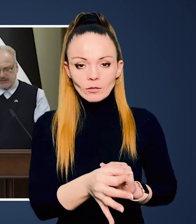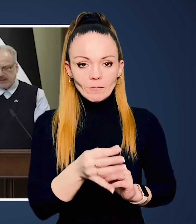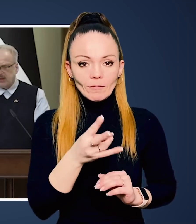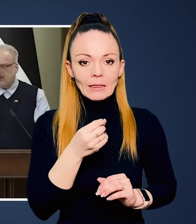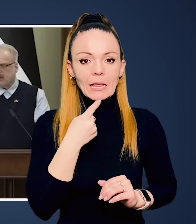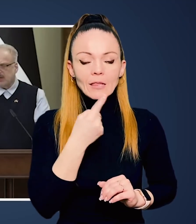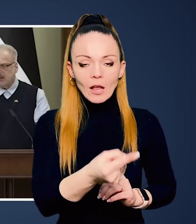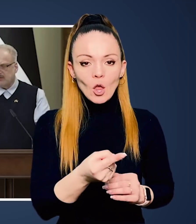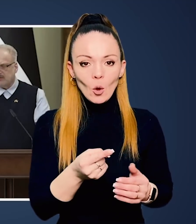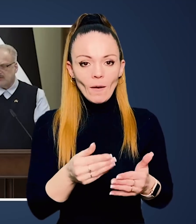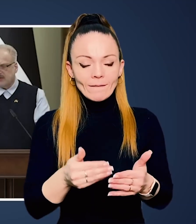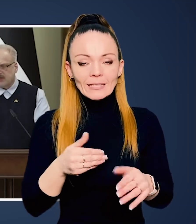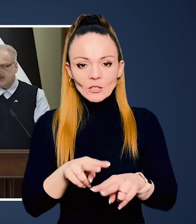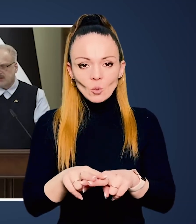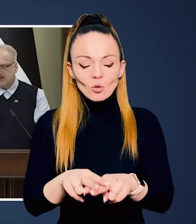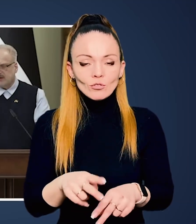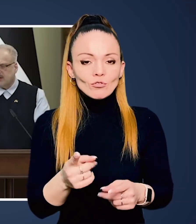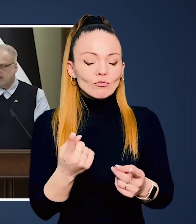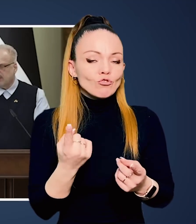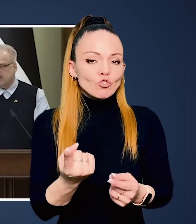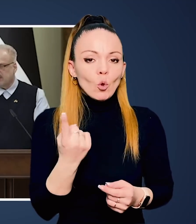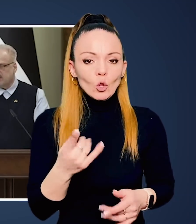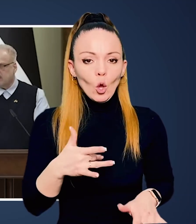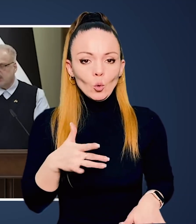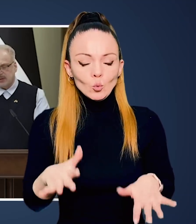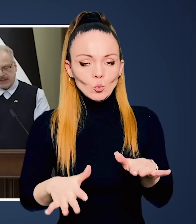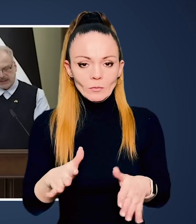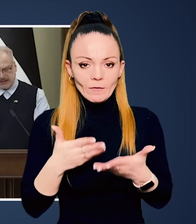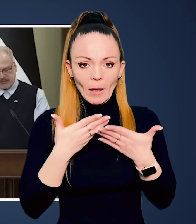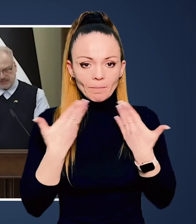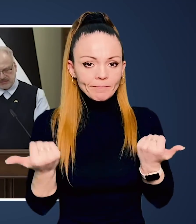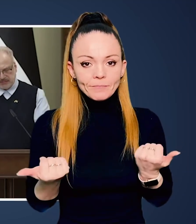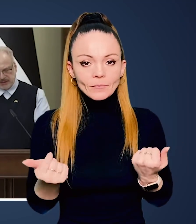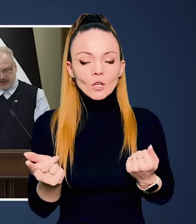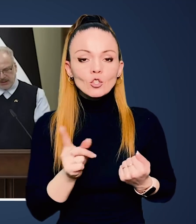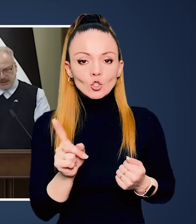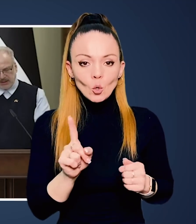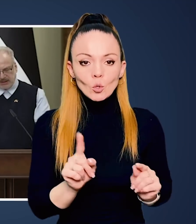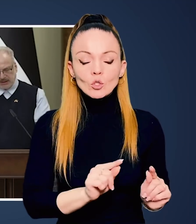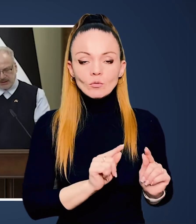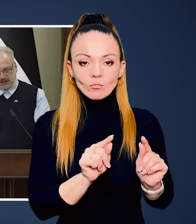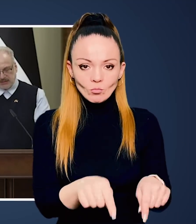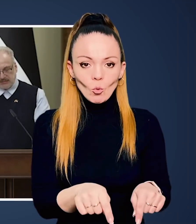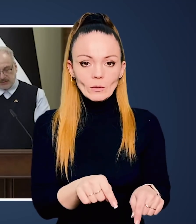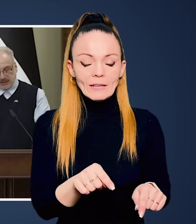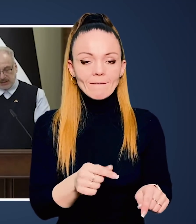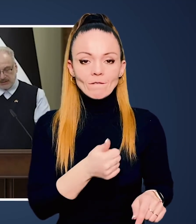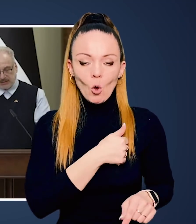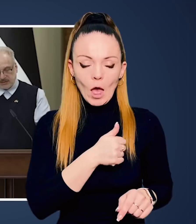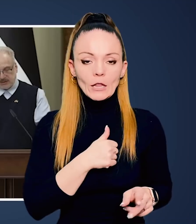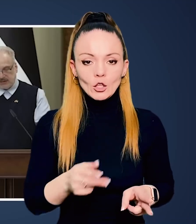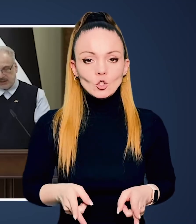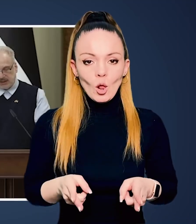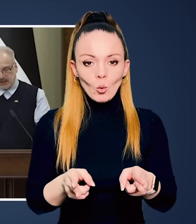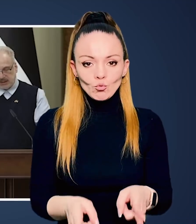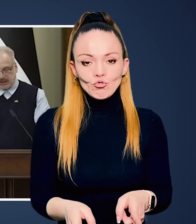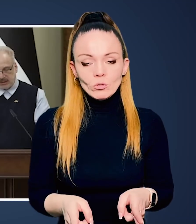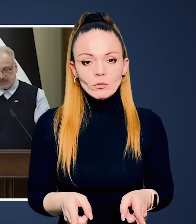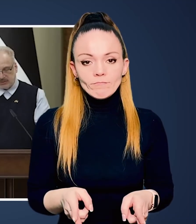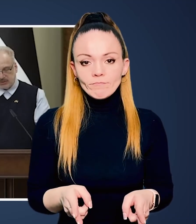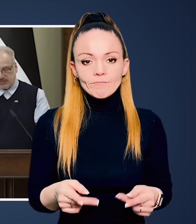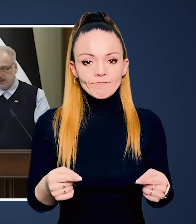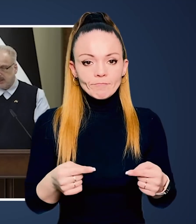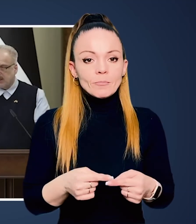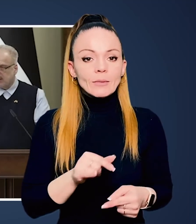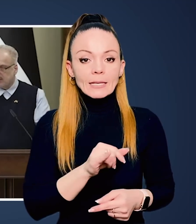Київщині, далеко від столиці, немає жадного сумніву, що скоєно воєнні